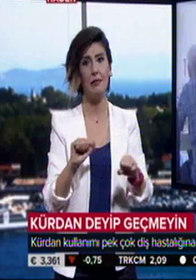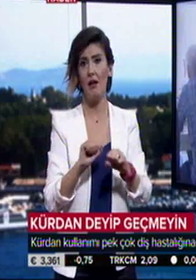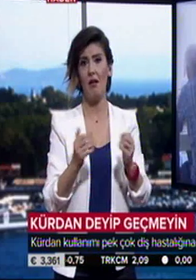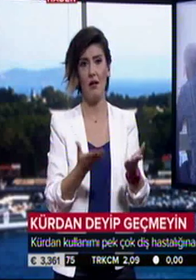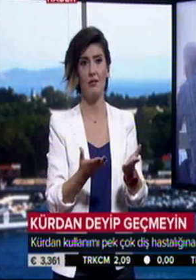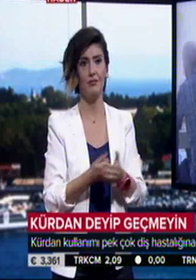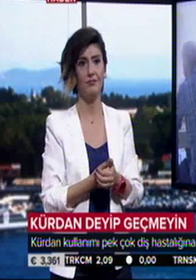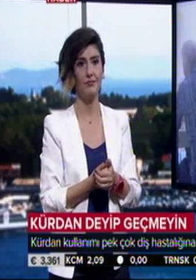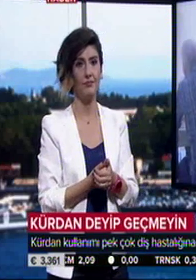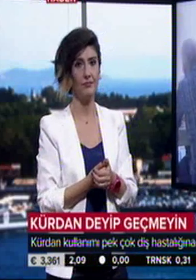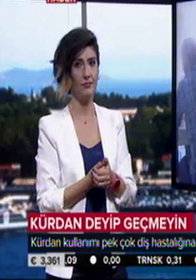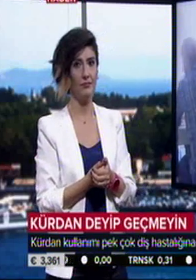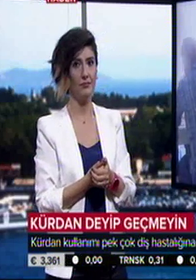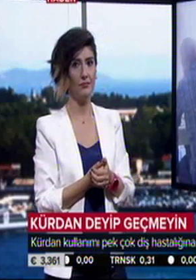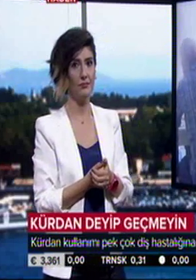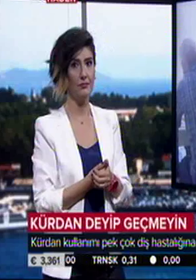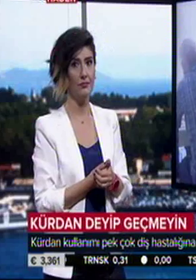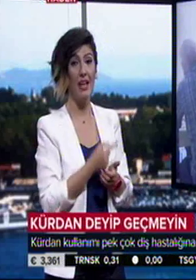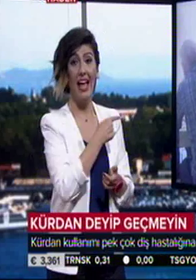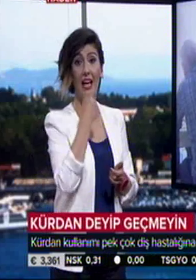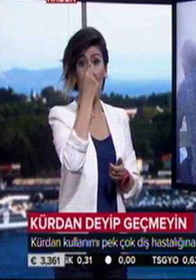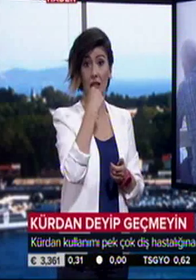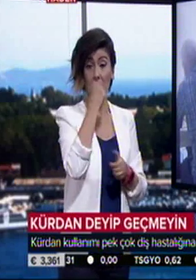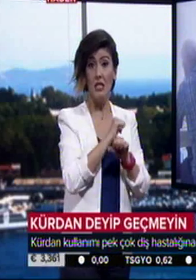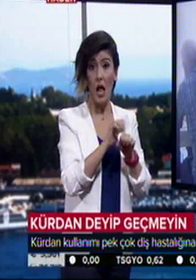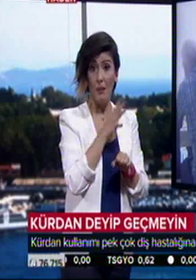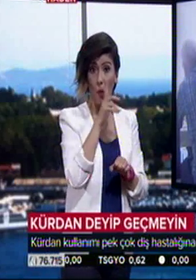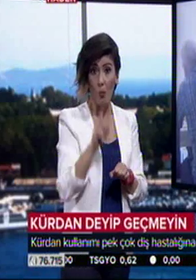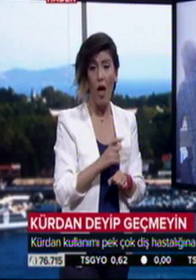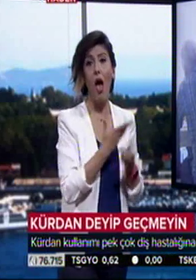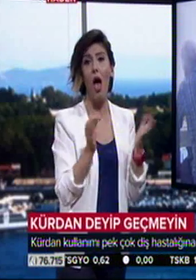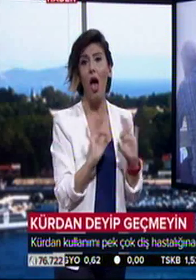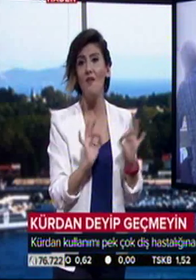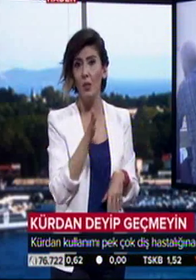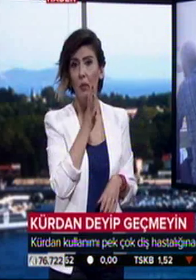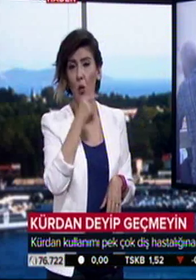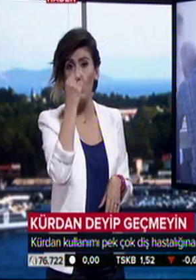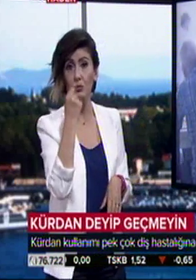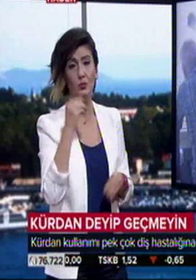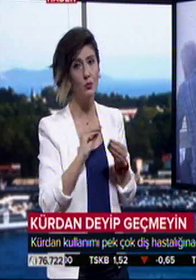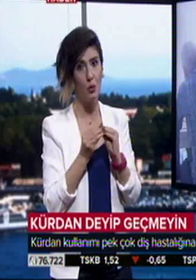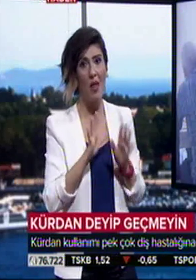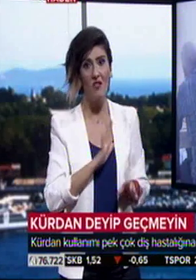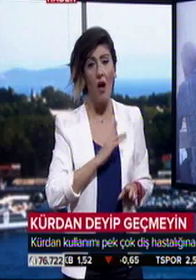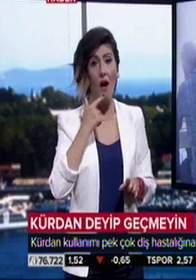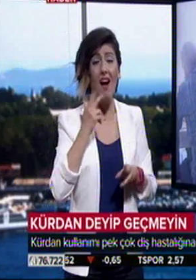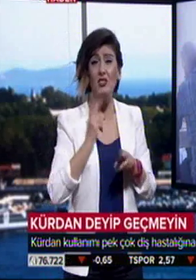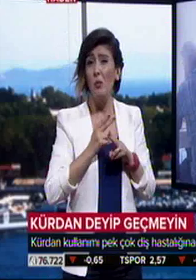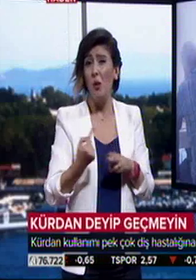Kürdan kullanımı zararını yaptırıyor musunuz? Evet biliyoruz. Ancak o anı kurtarmamız için hemen